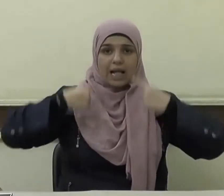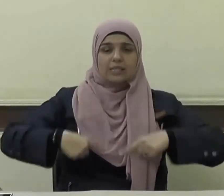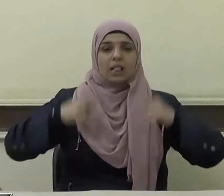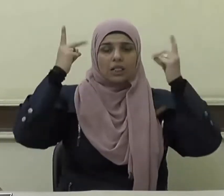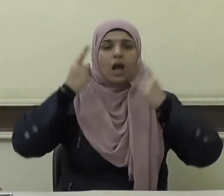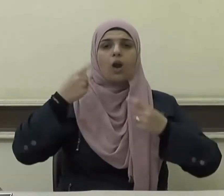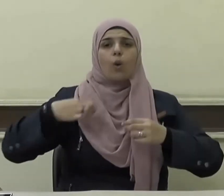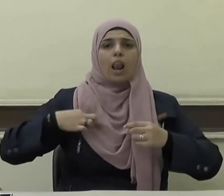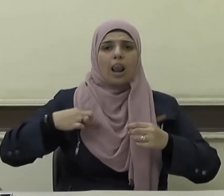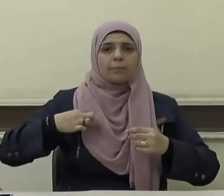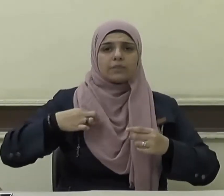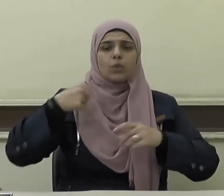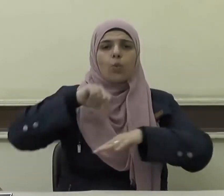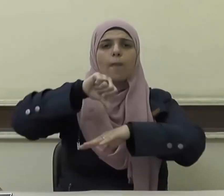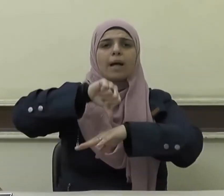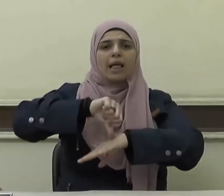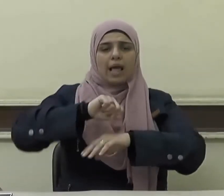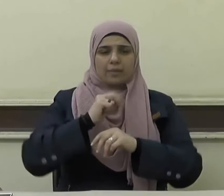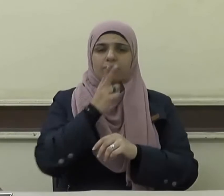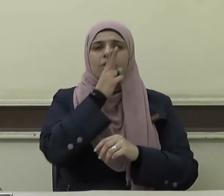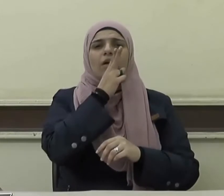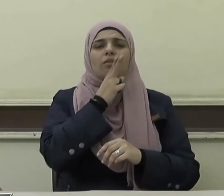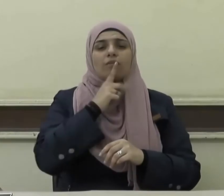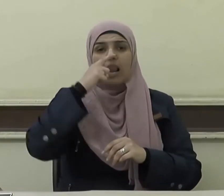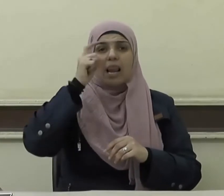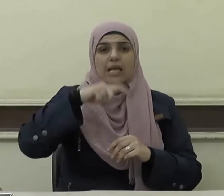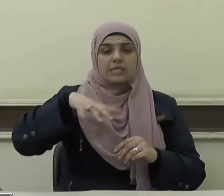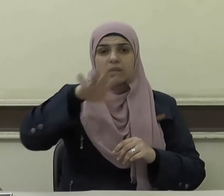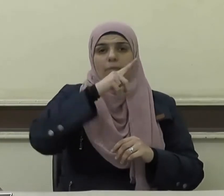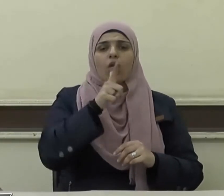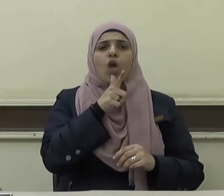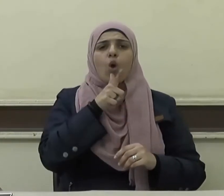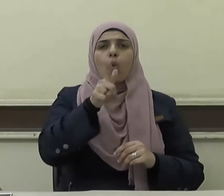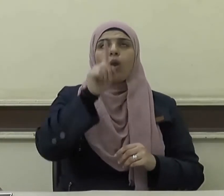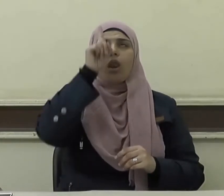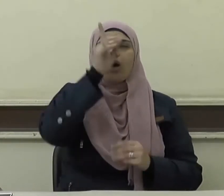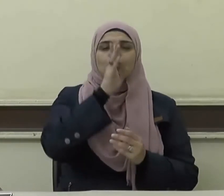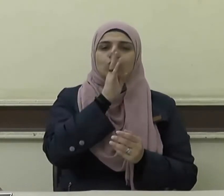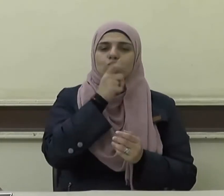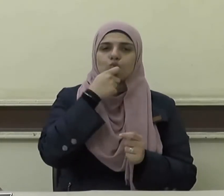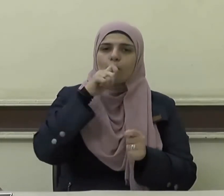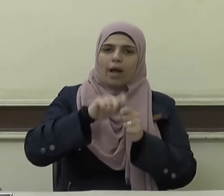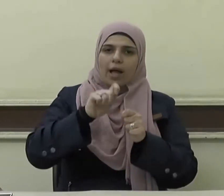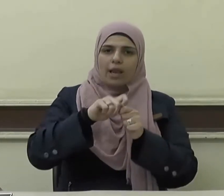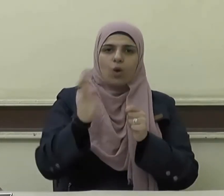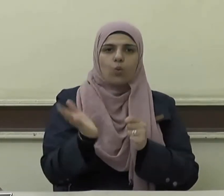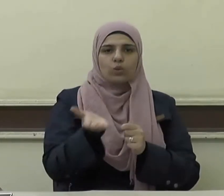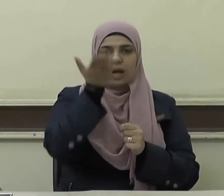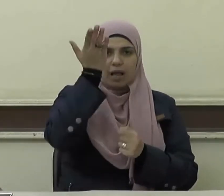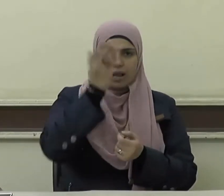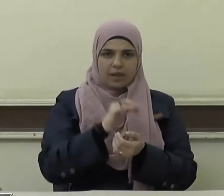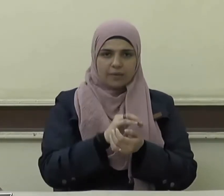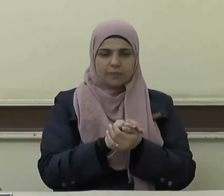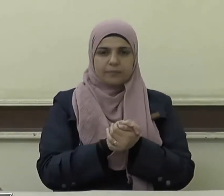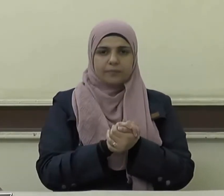والثوب والمكان حيث يقول الحق سبحانه